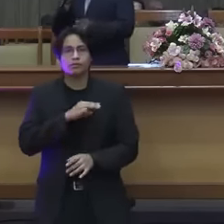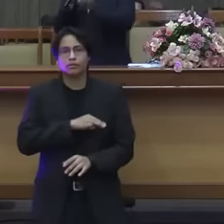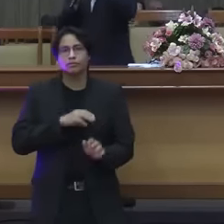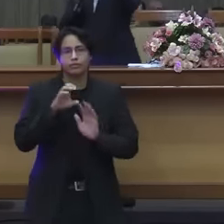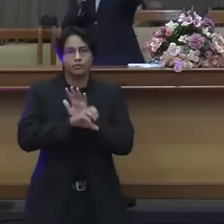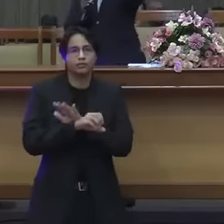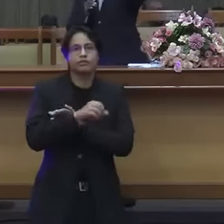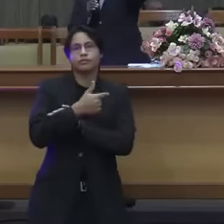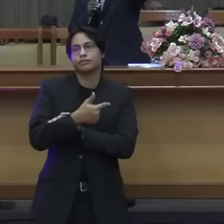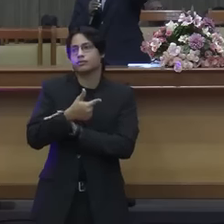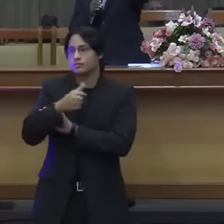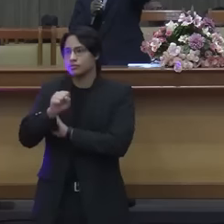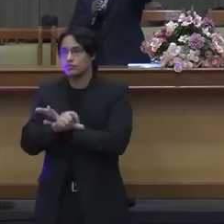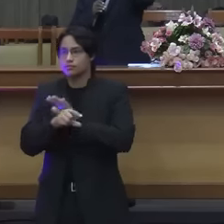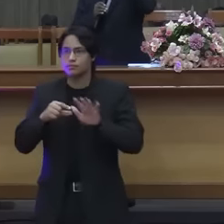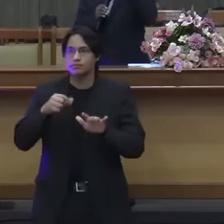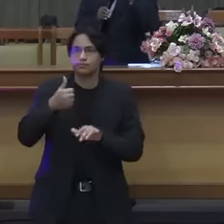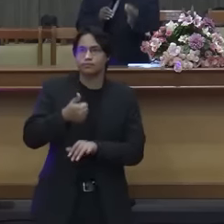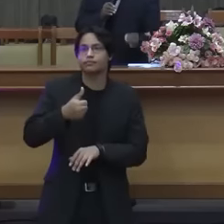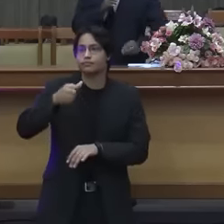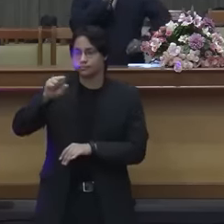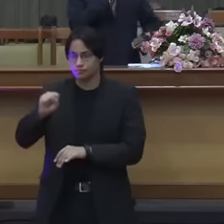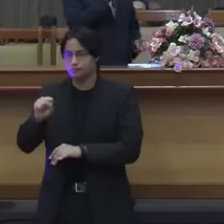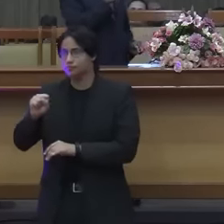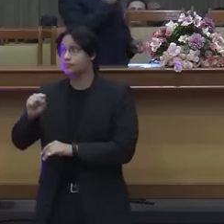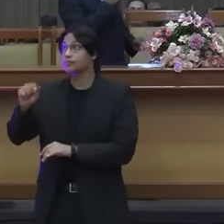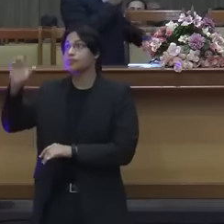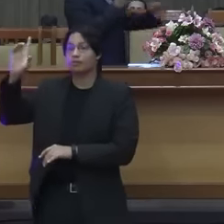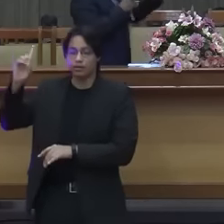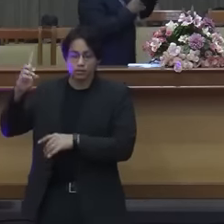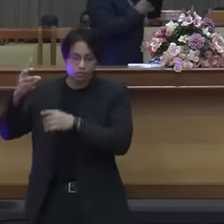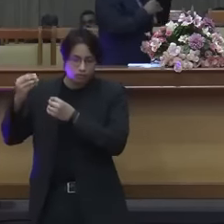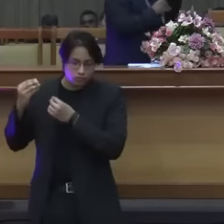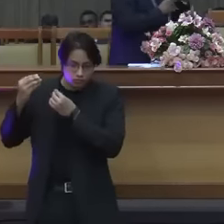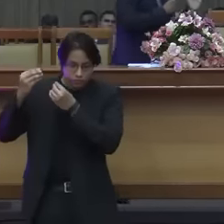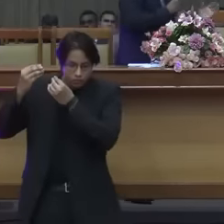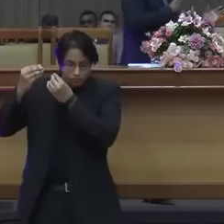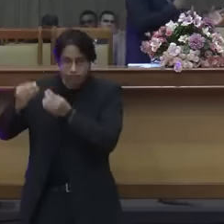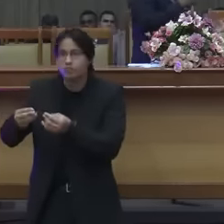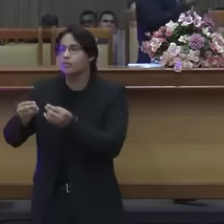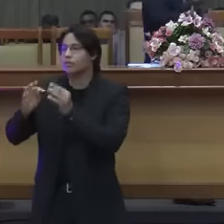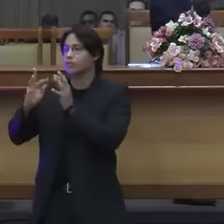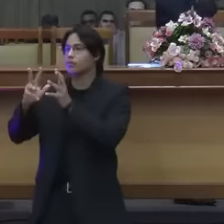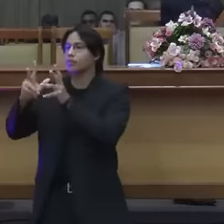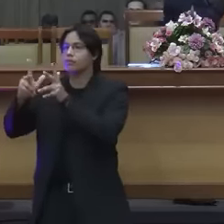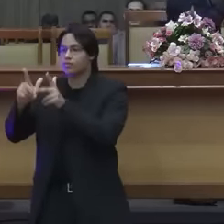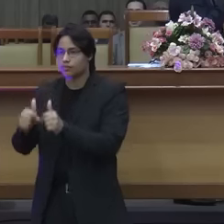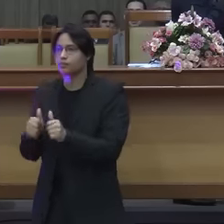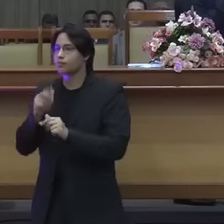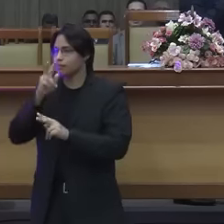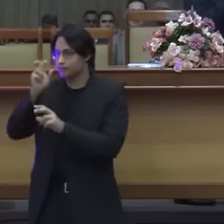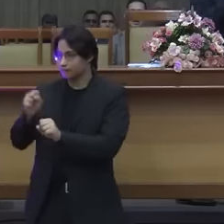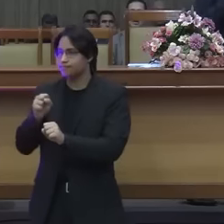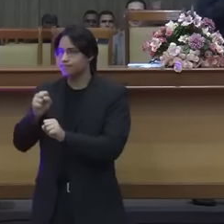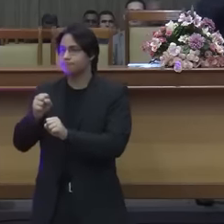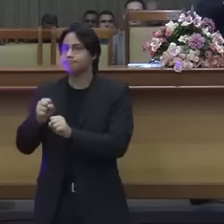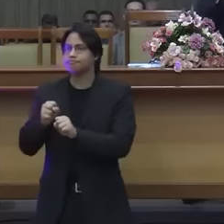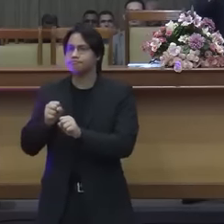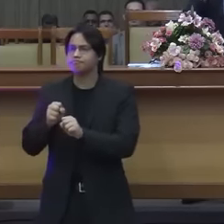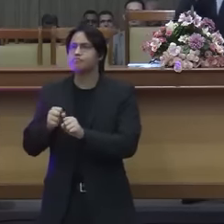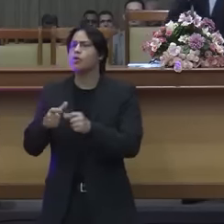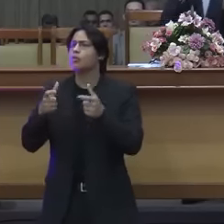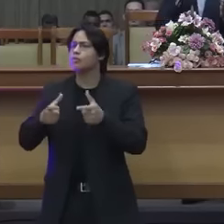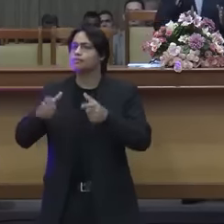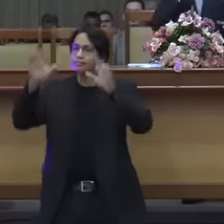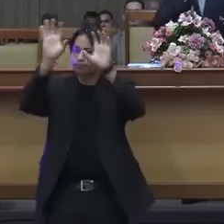18, é me dado todo poder. Diga a igreja, é me dado todo, aonde? Nos